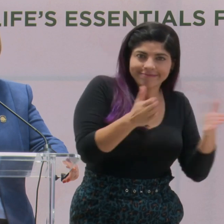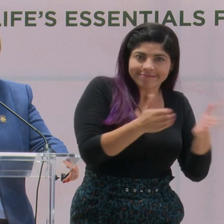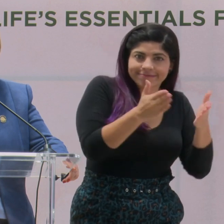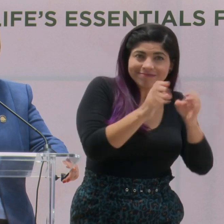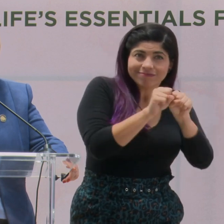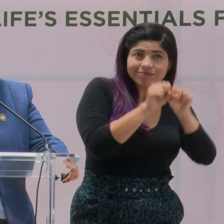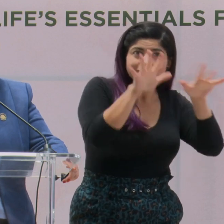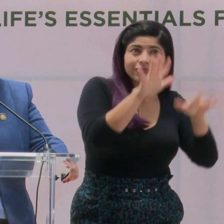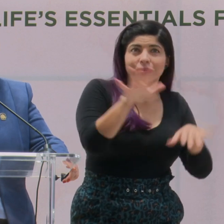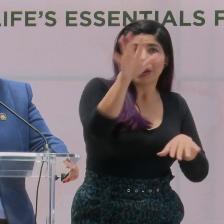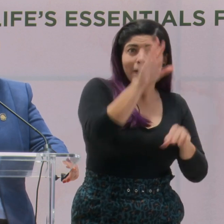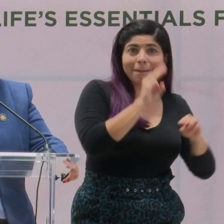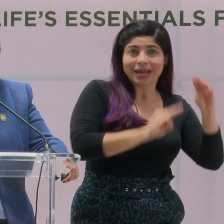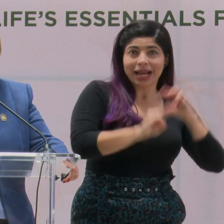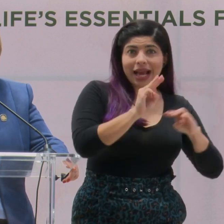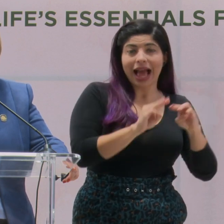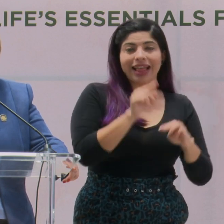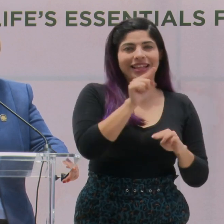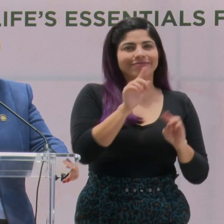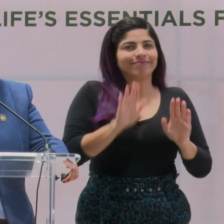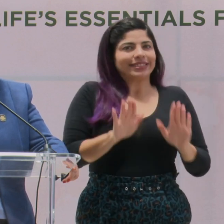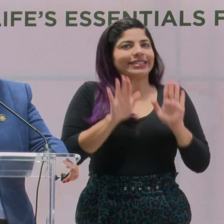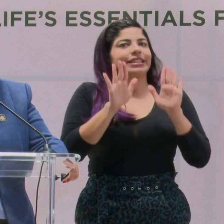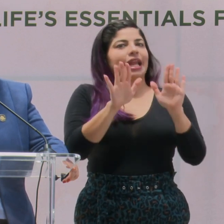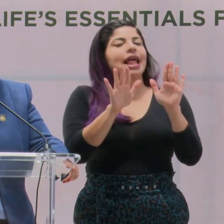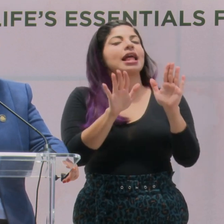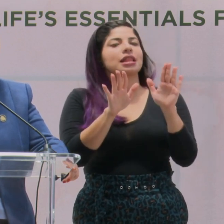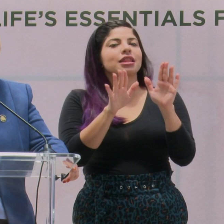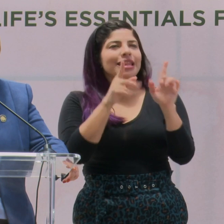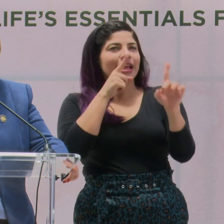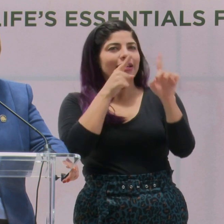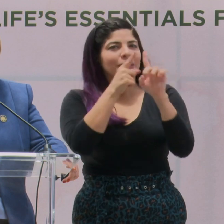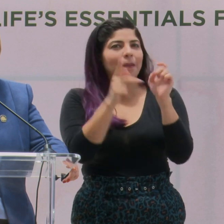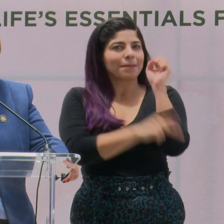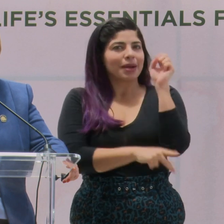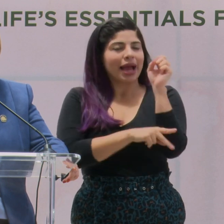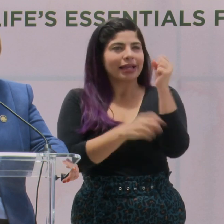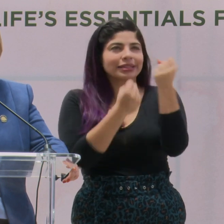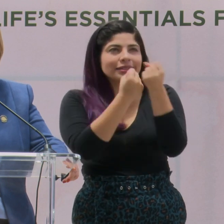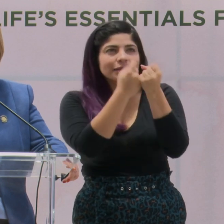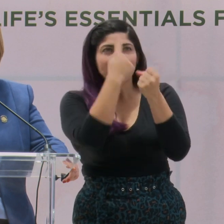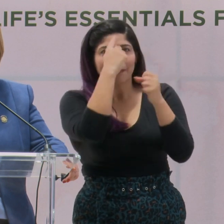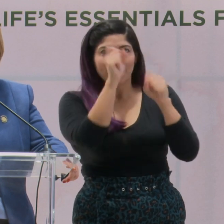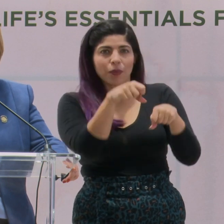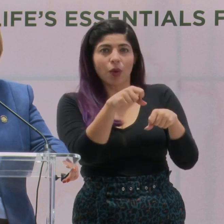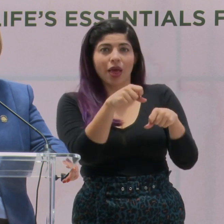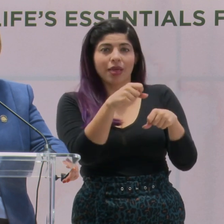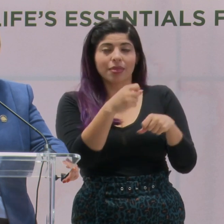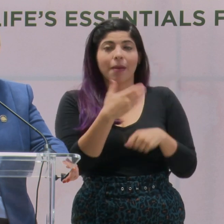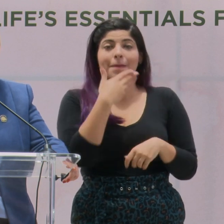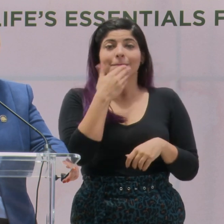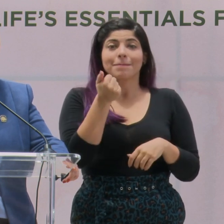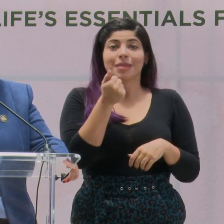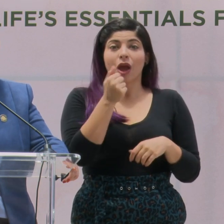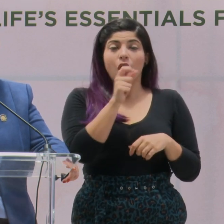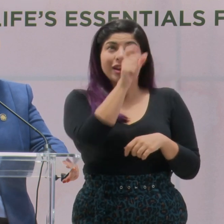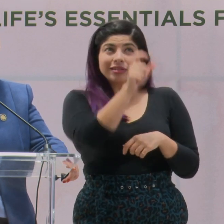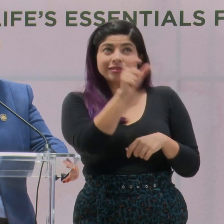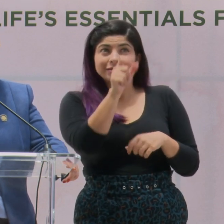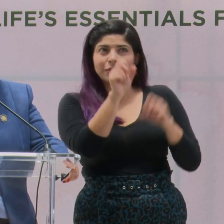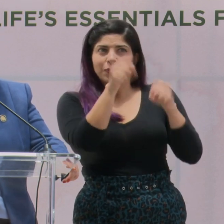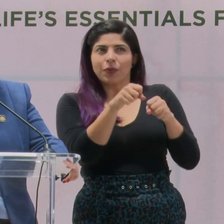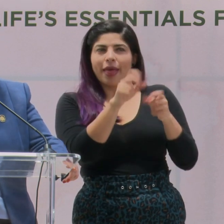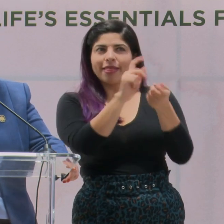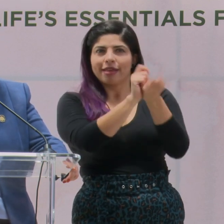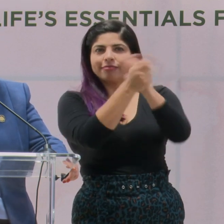mercados es una excelente apuesta que hace el país para poder convertir los mejores prospectos en